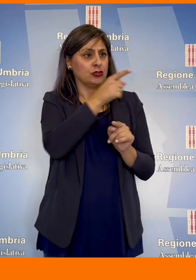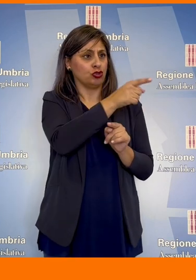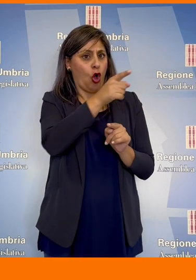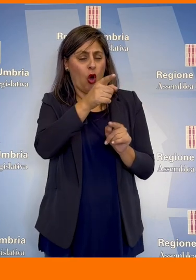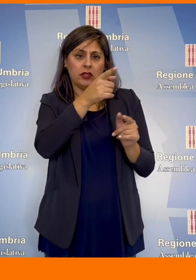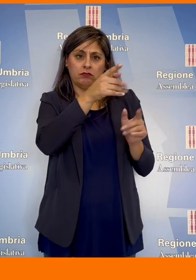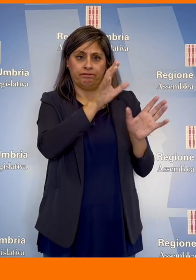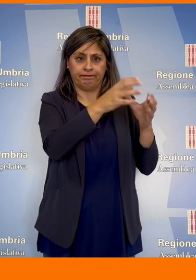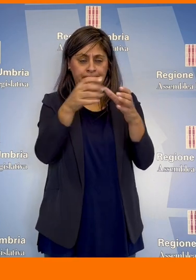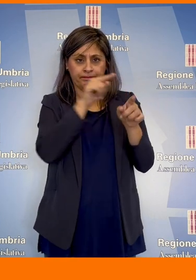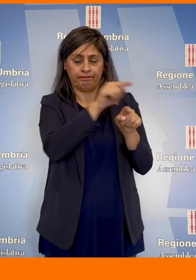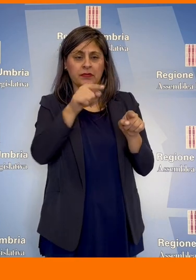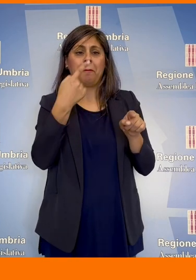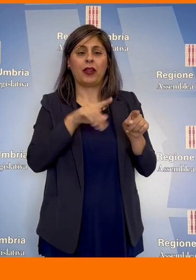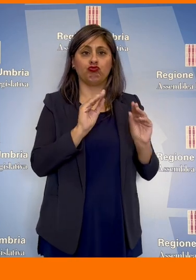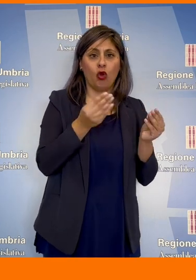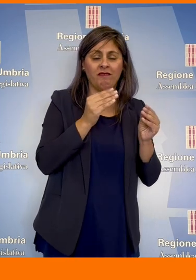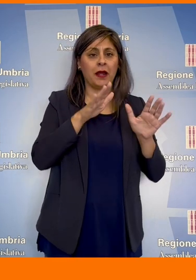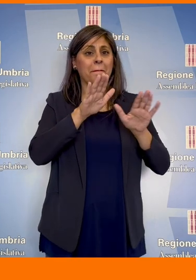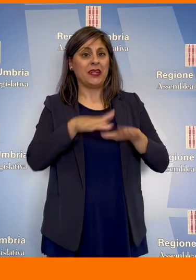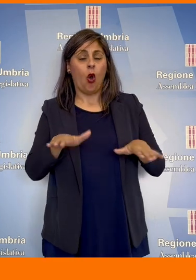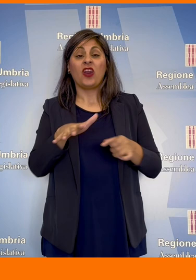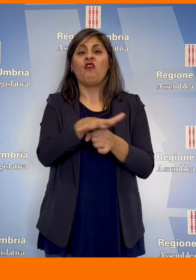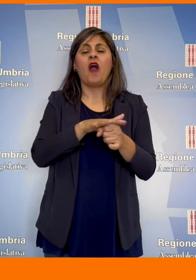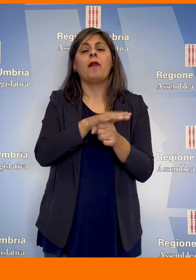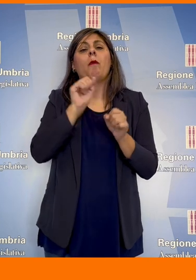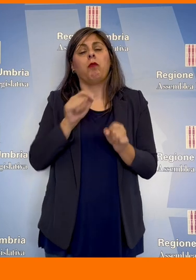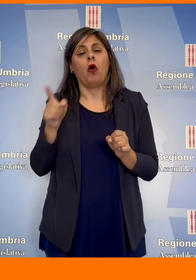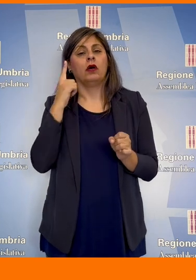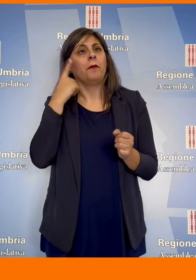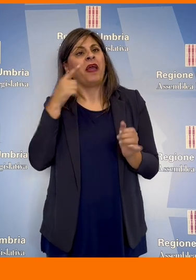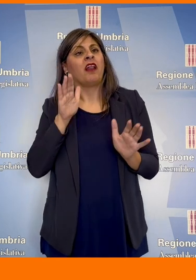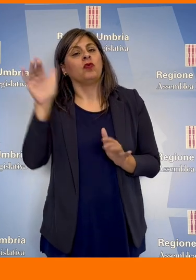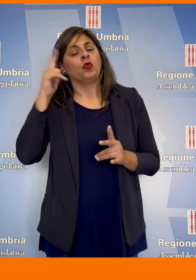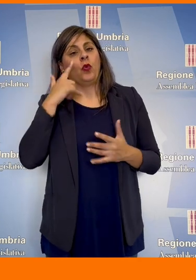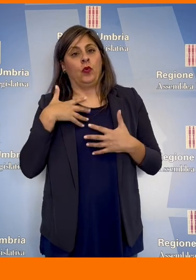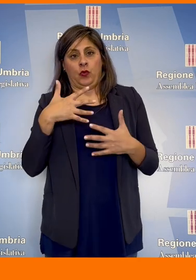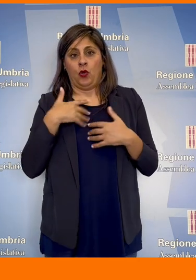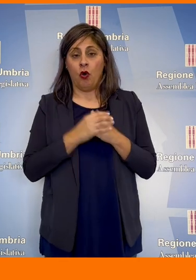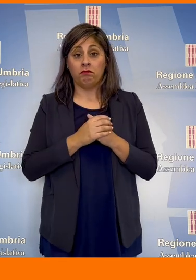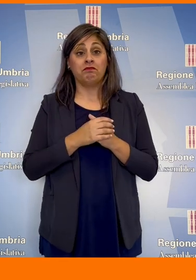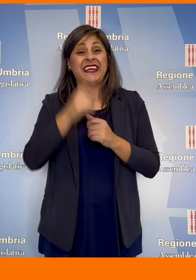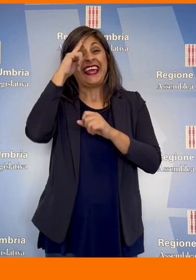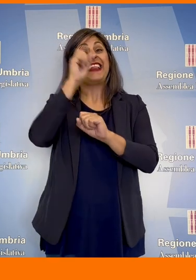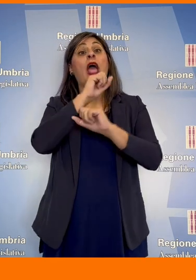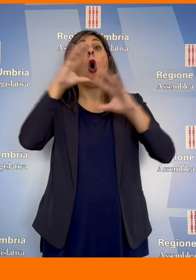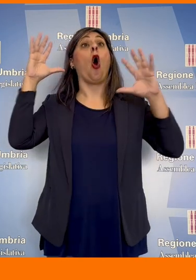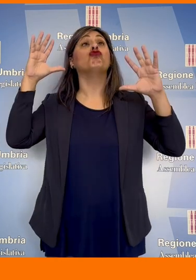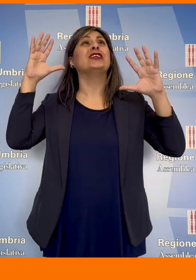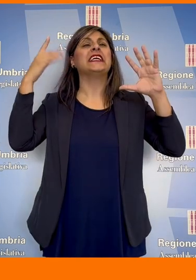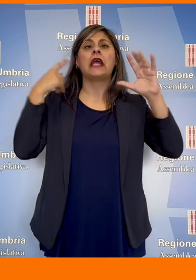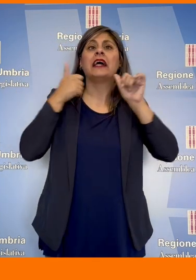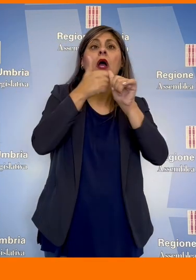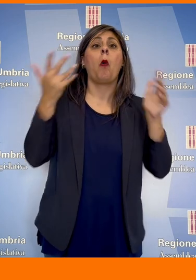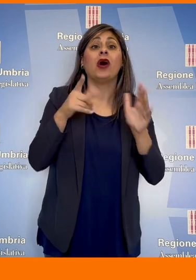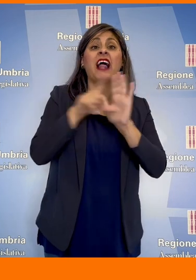su cui i giovani, i minori, le famiglie possono fare affidamento per il futuro». «Di ideologia in questa legge, ha